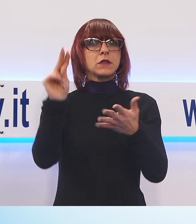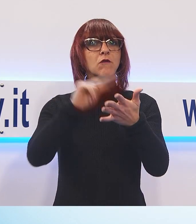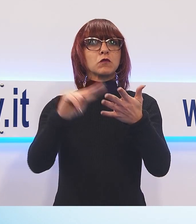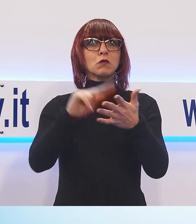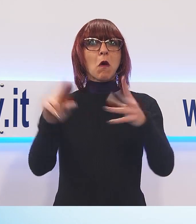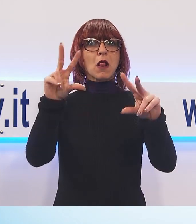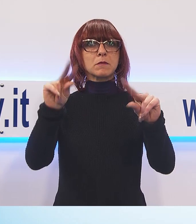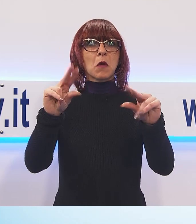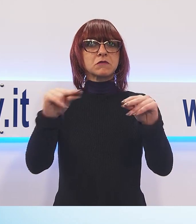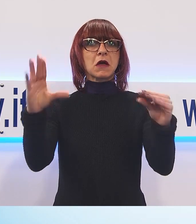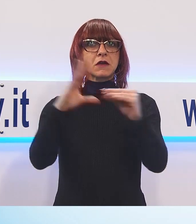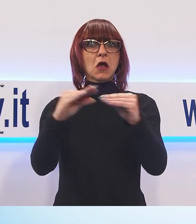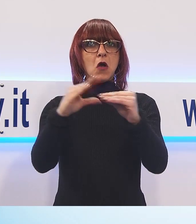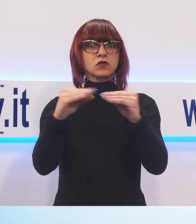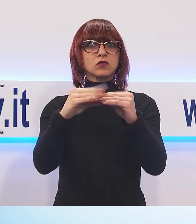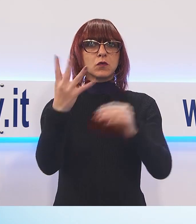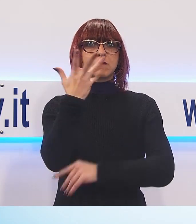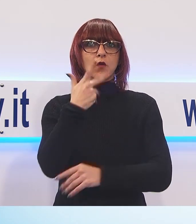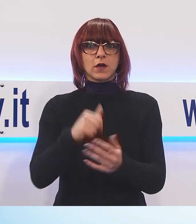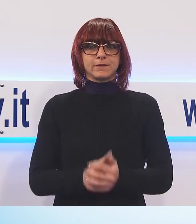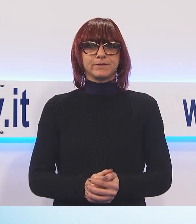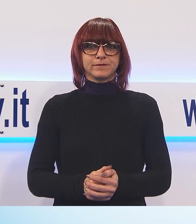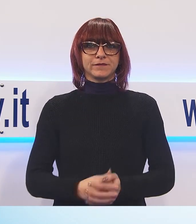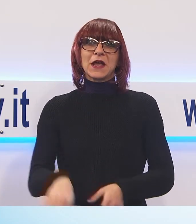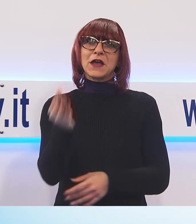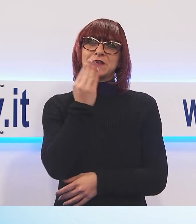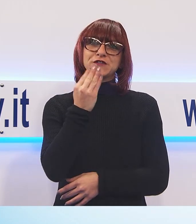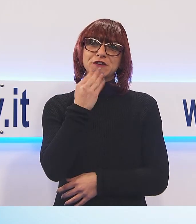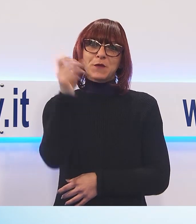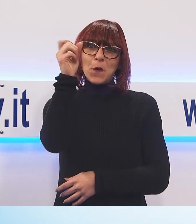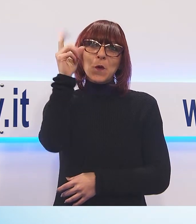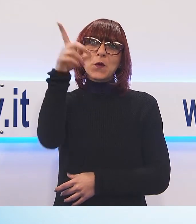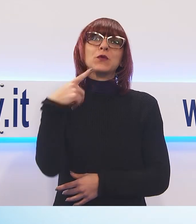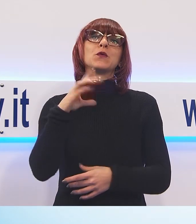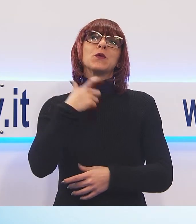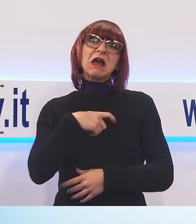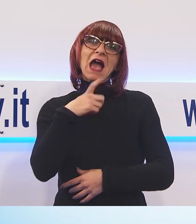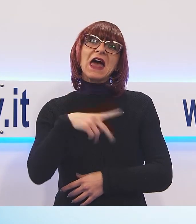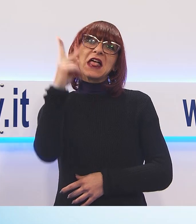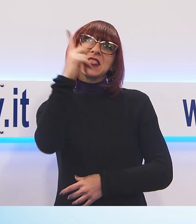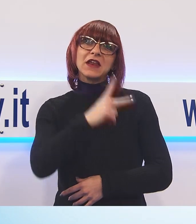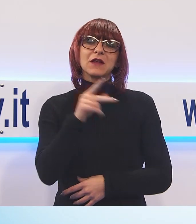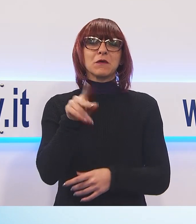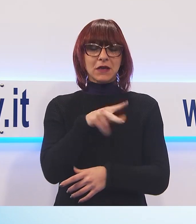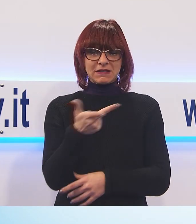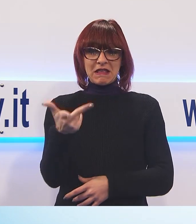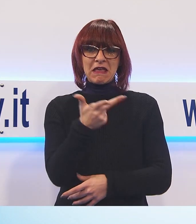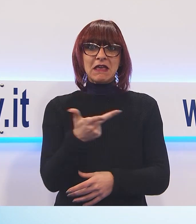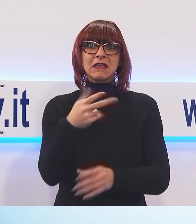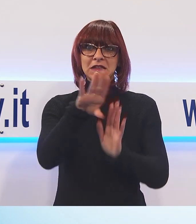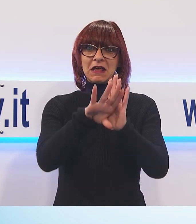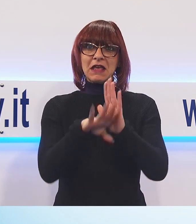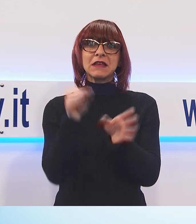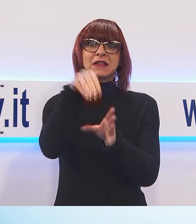Cibo, cultura e lucchesità, ecco il Desco 2018, taglio del nastro al Real Collegio di Lucca per la manifestazione